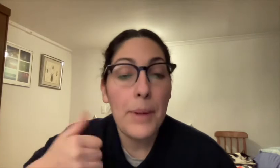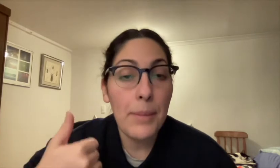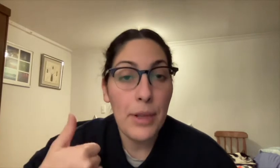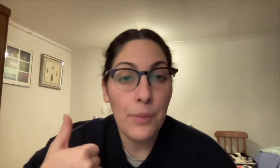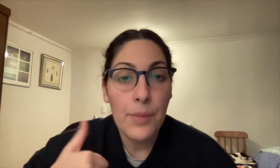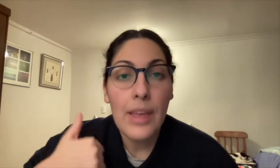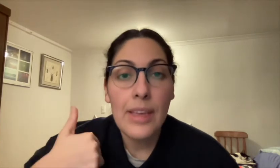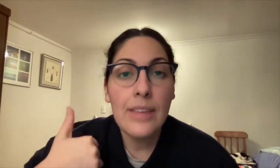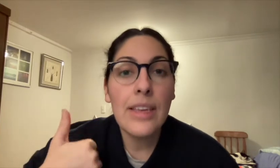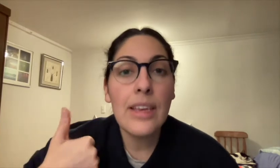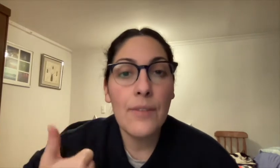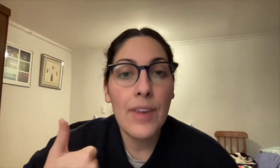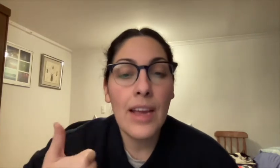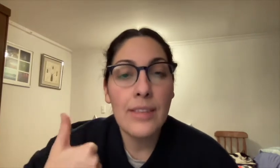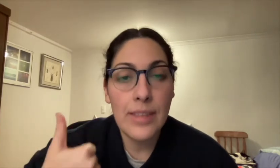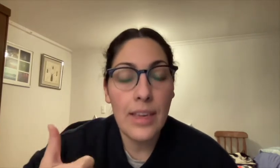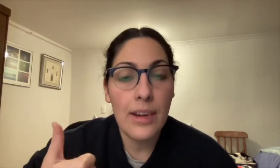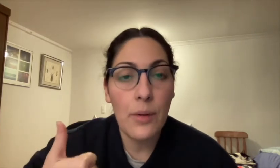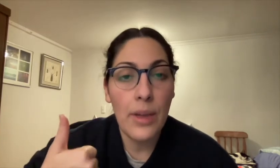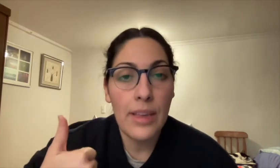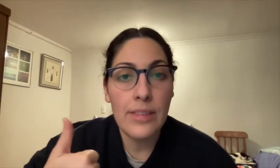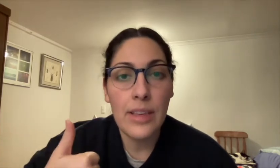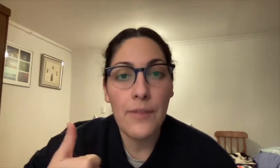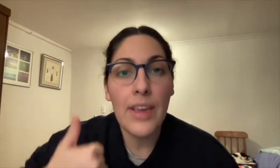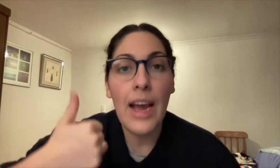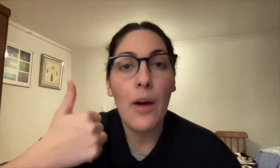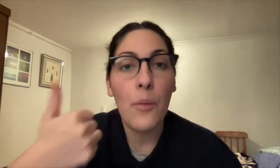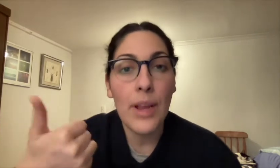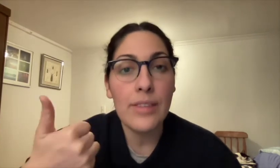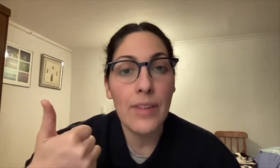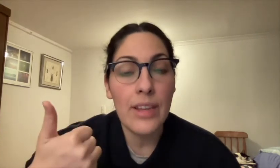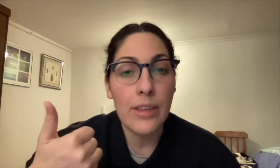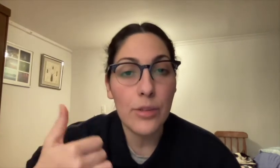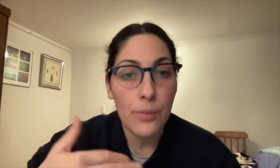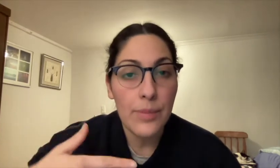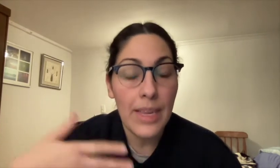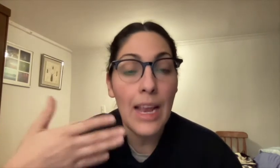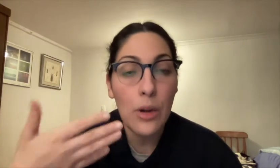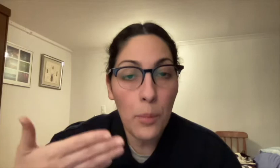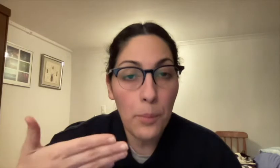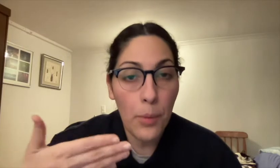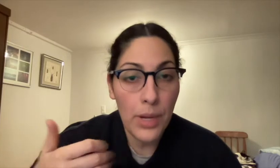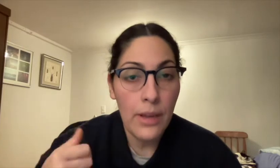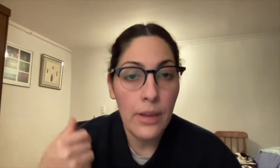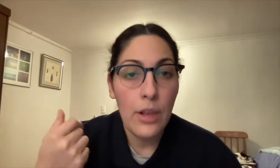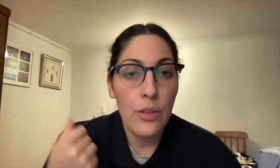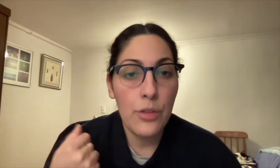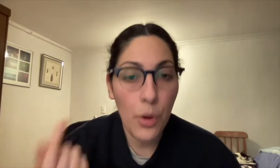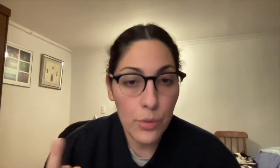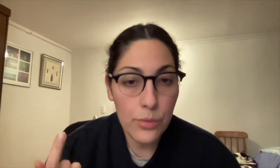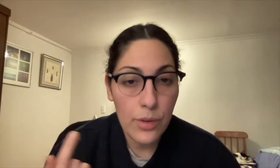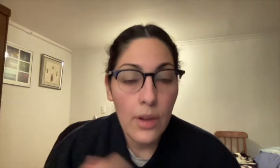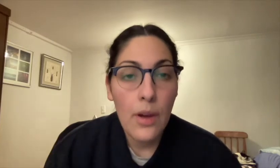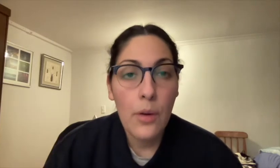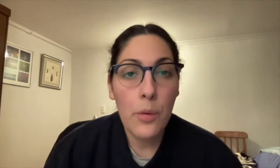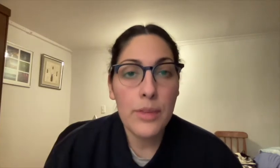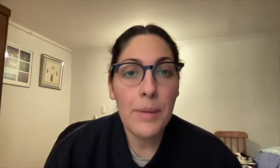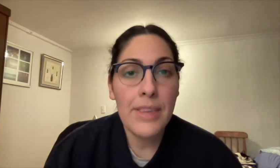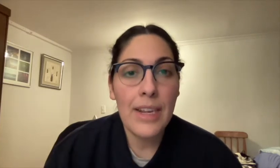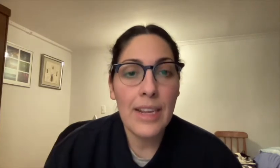Primero, ¿qué significa una civilización que la compone? Dos,